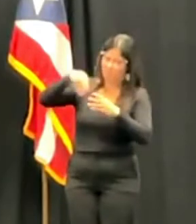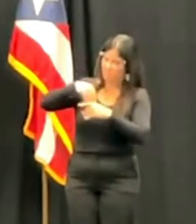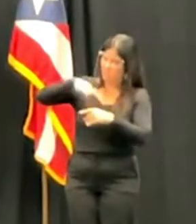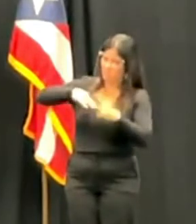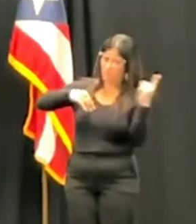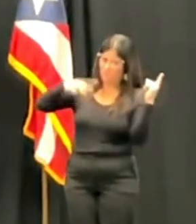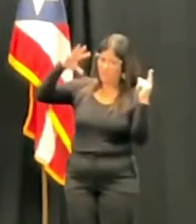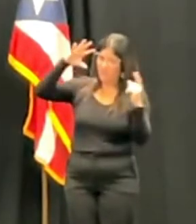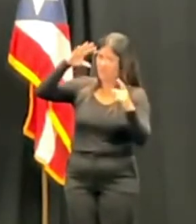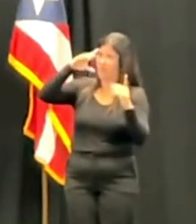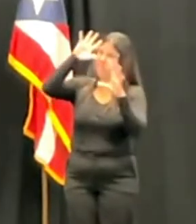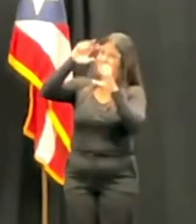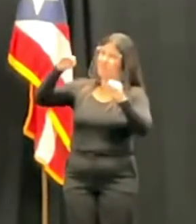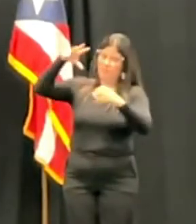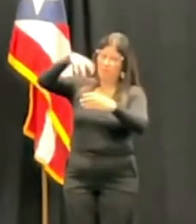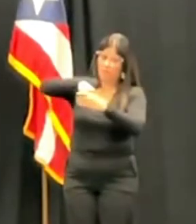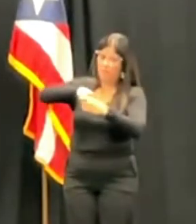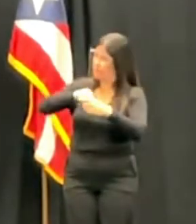No.